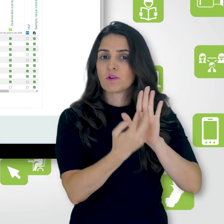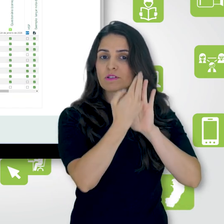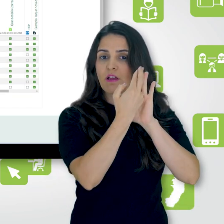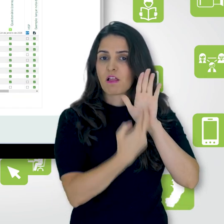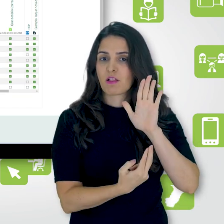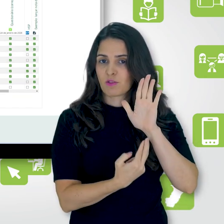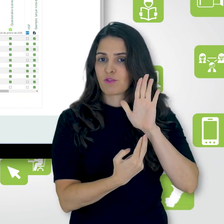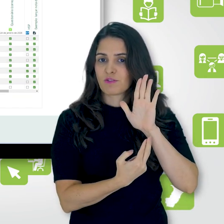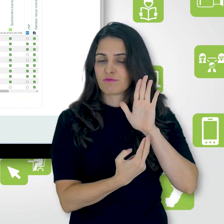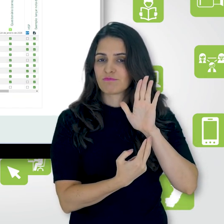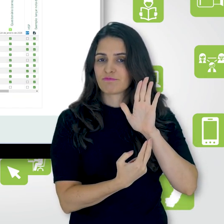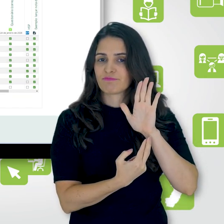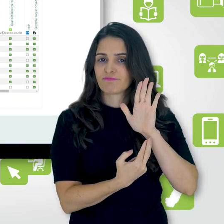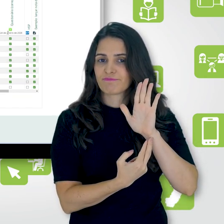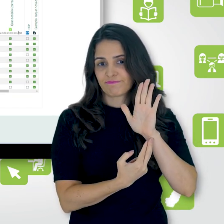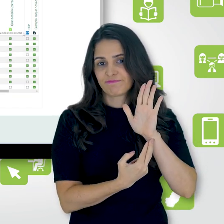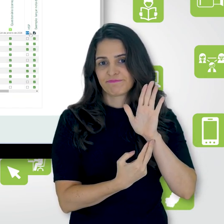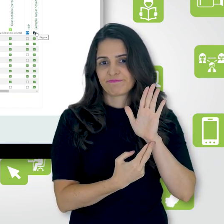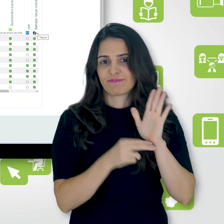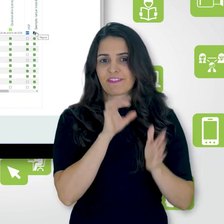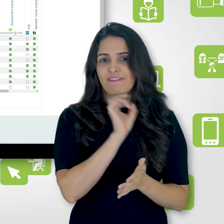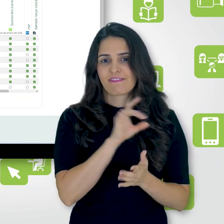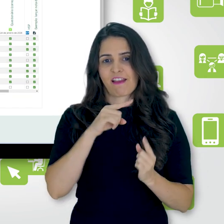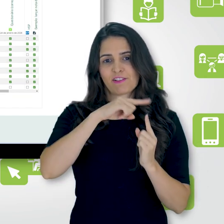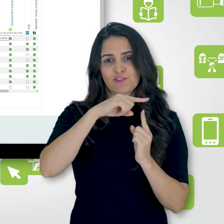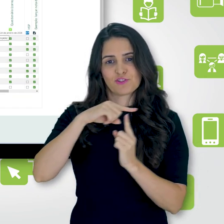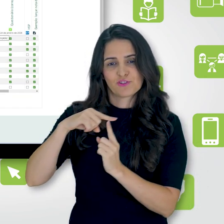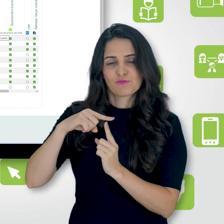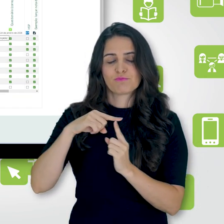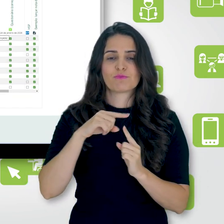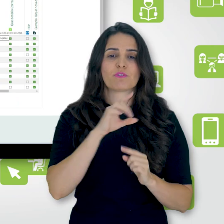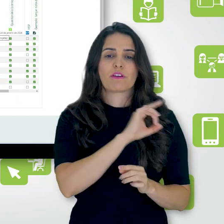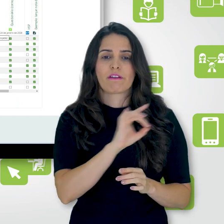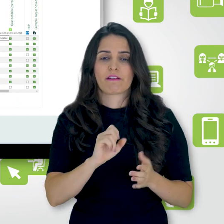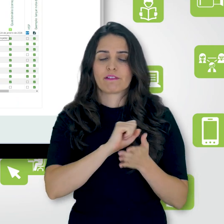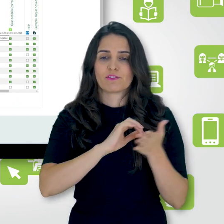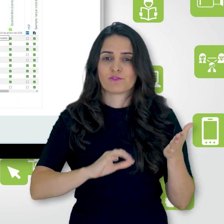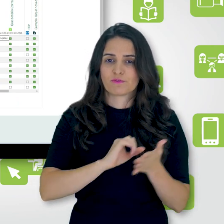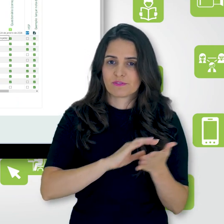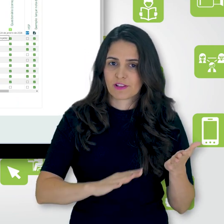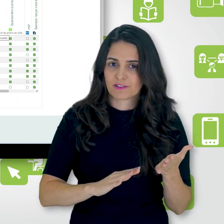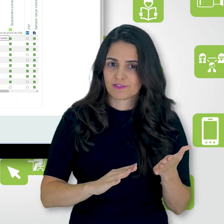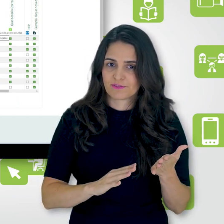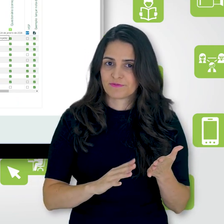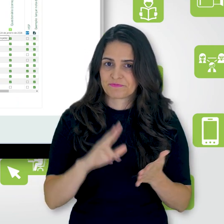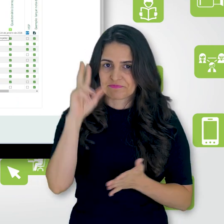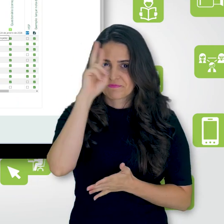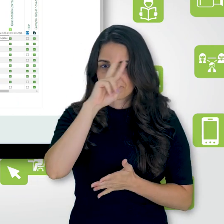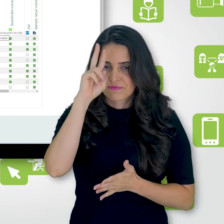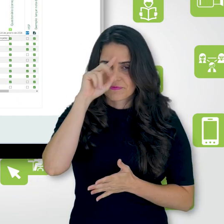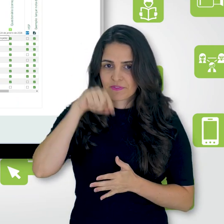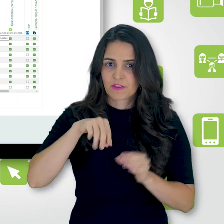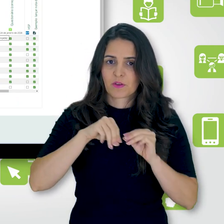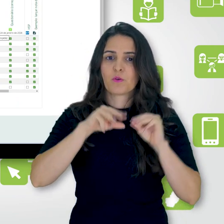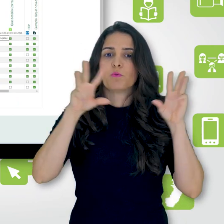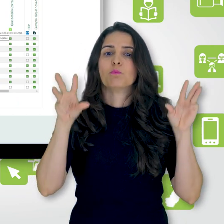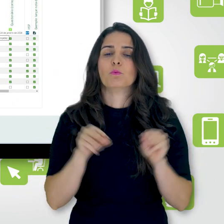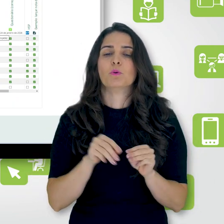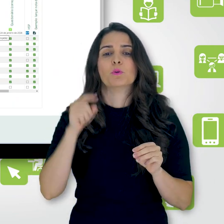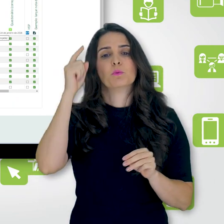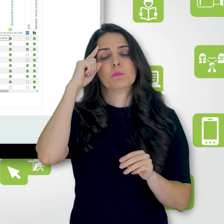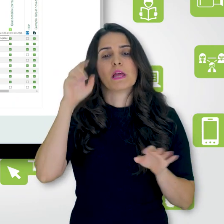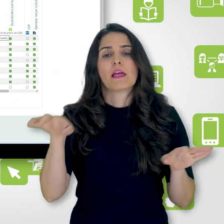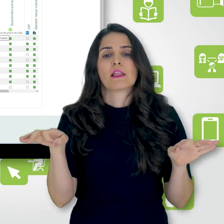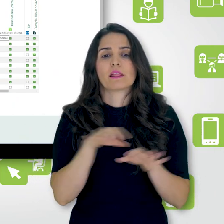recurso e cada atividade, é importante lembrar que, neste caso aqui, o Moodle trata